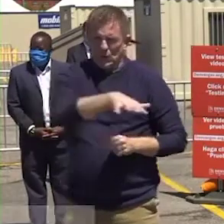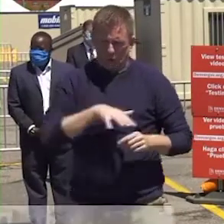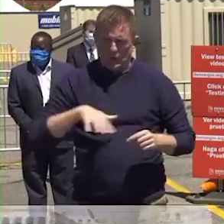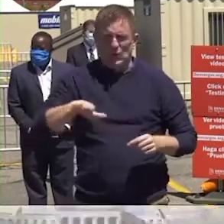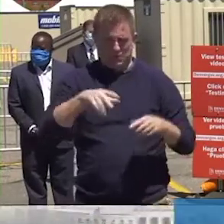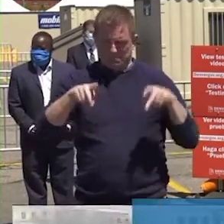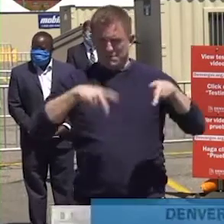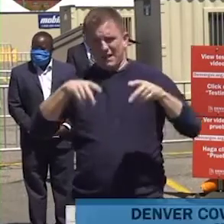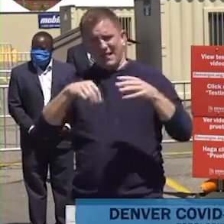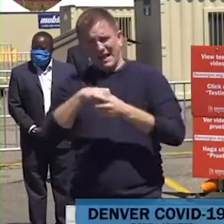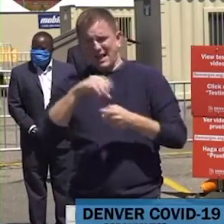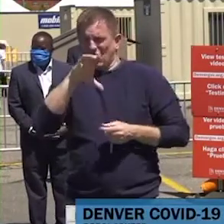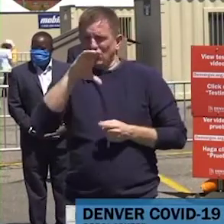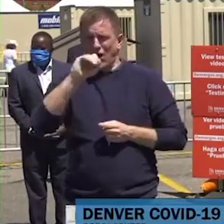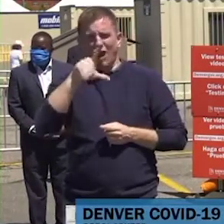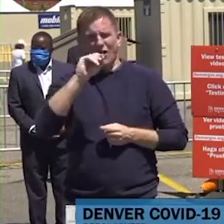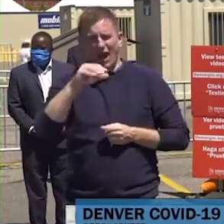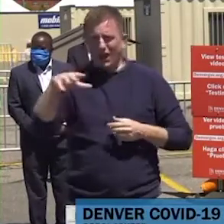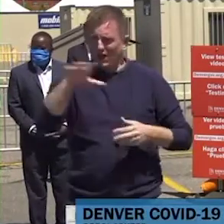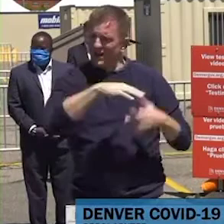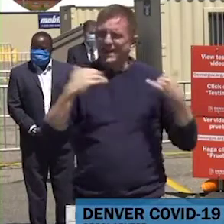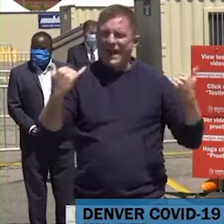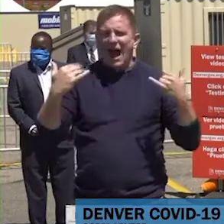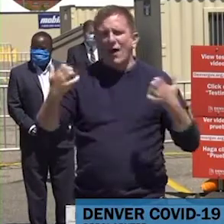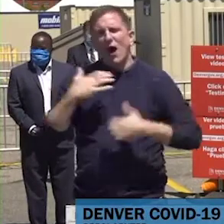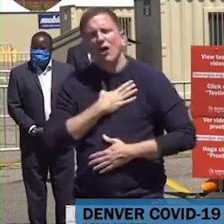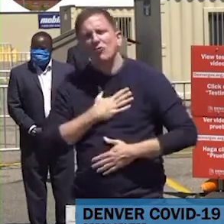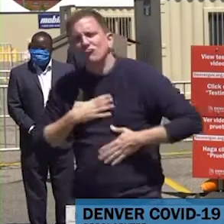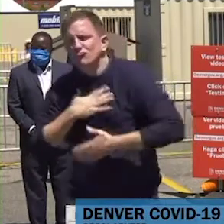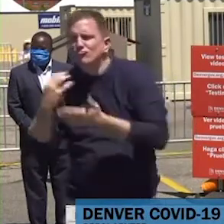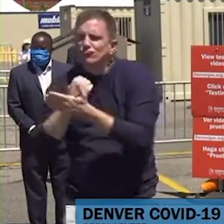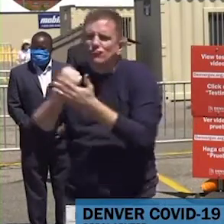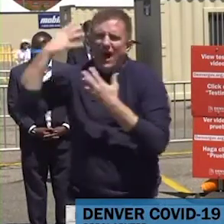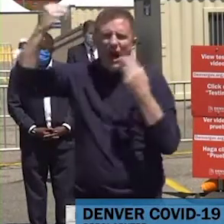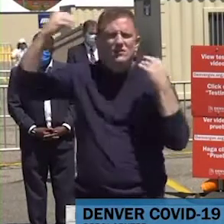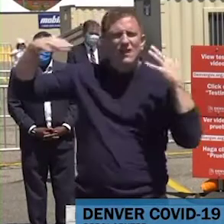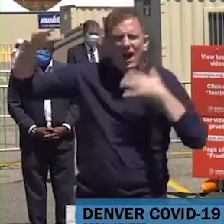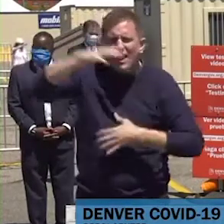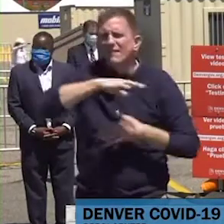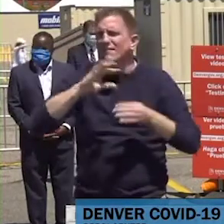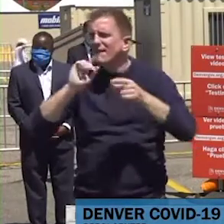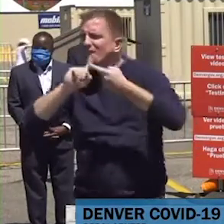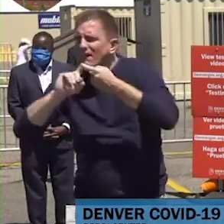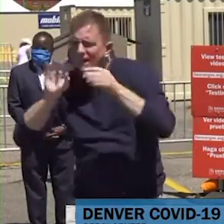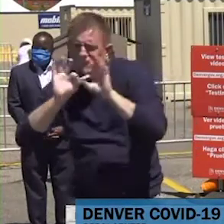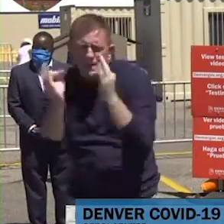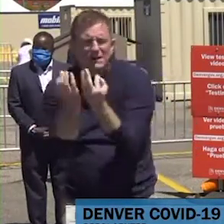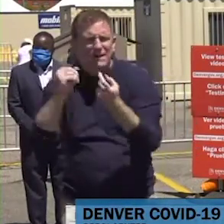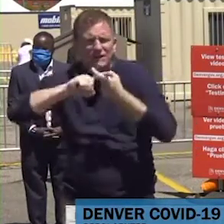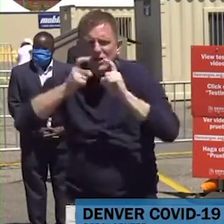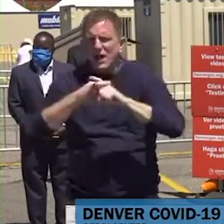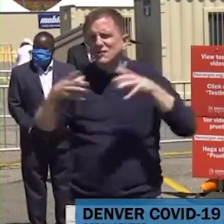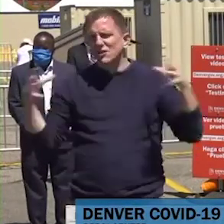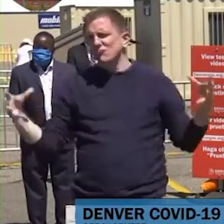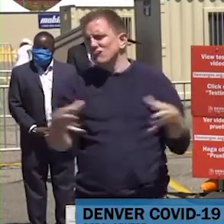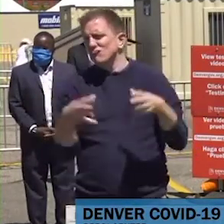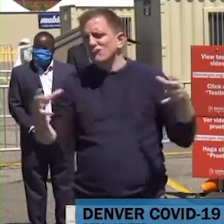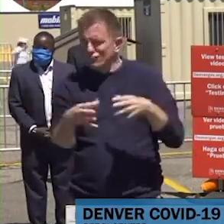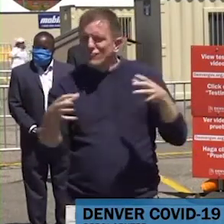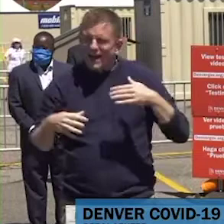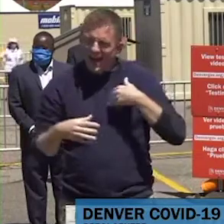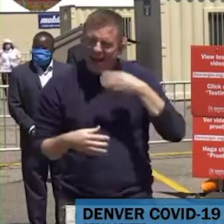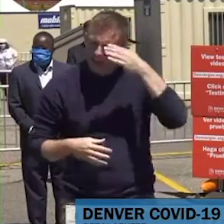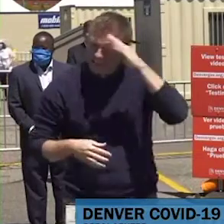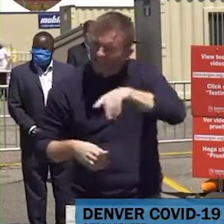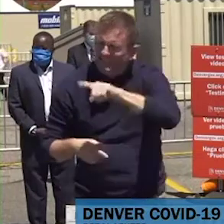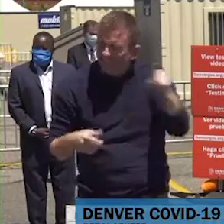disfrute este día de los caídos en grupos de 10 personas o menos y déjenme les digo por qué estamos donde